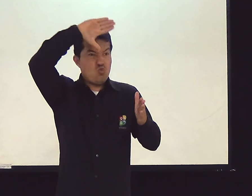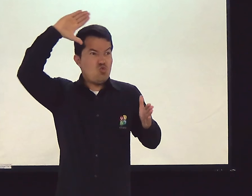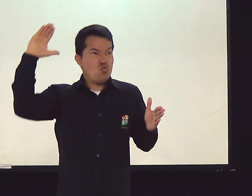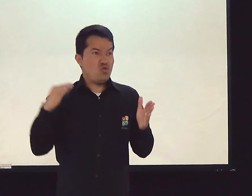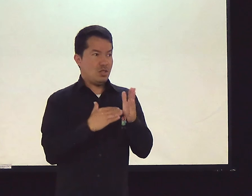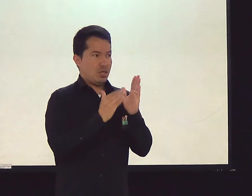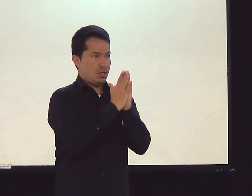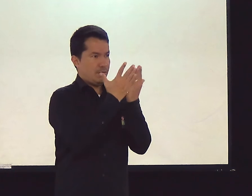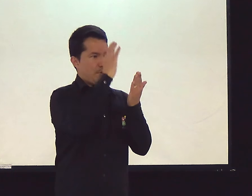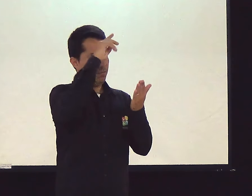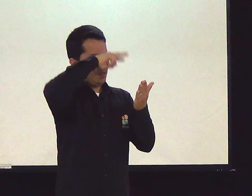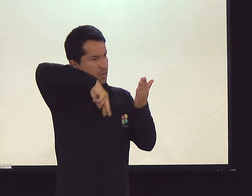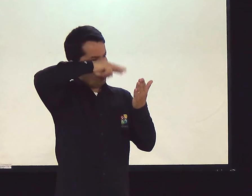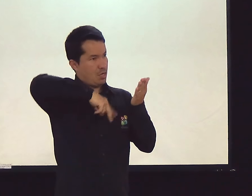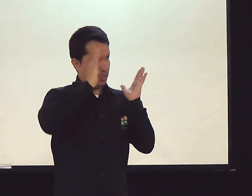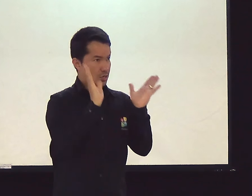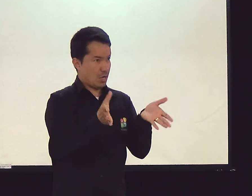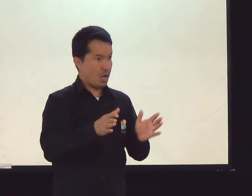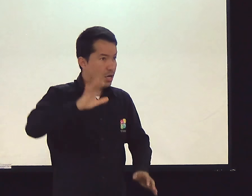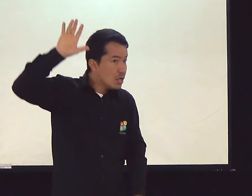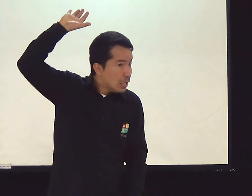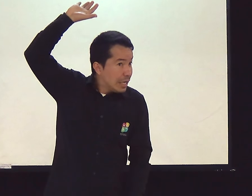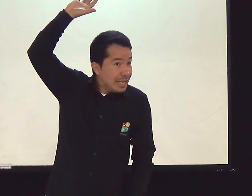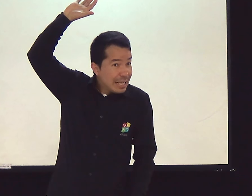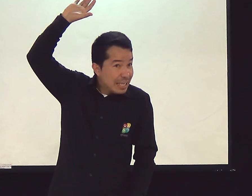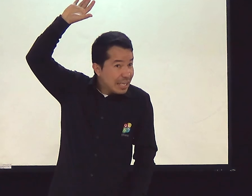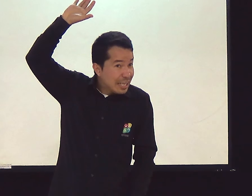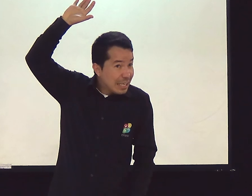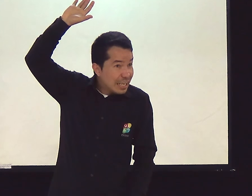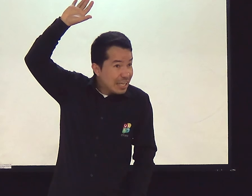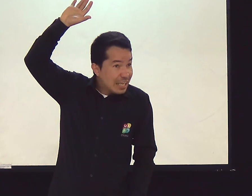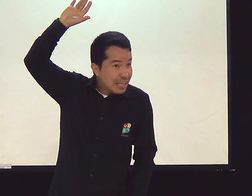Você já leu a Bíblia pelo menos uma vez? Levanta a sua mão.